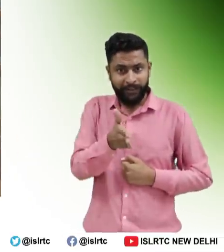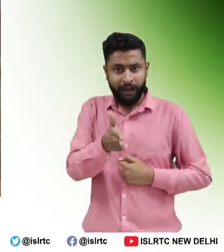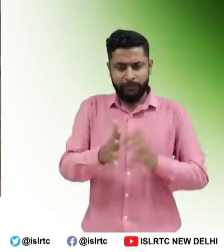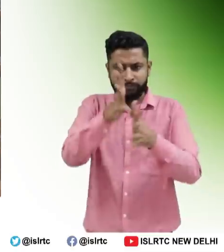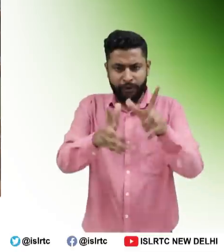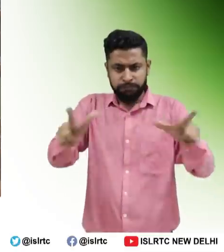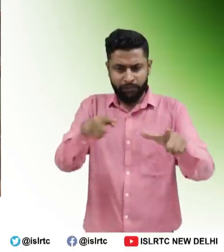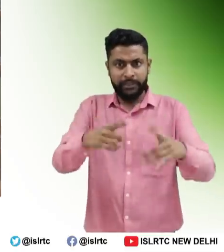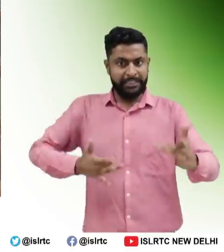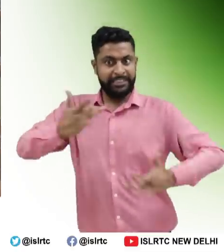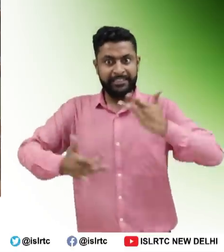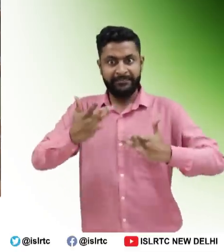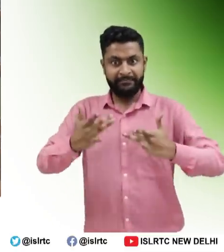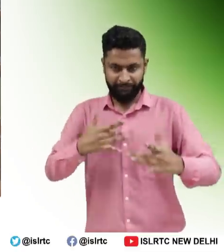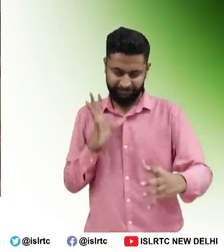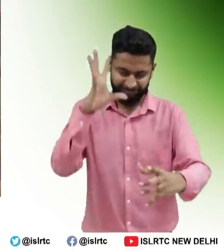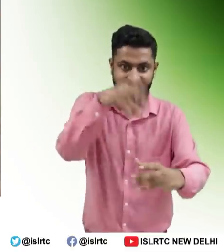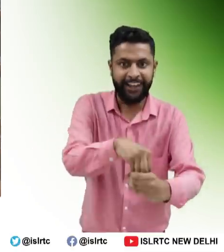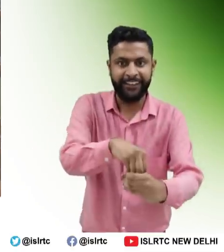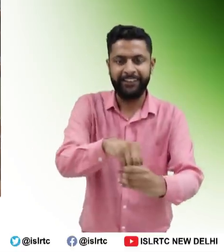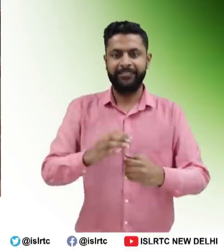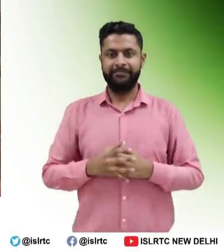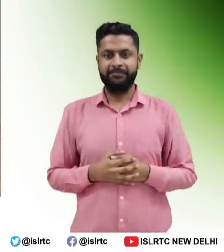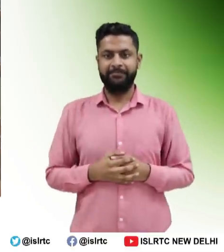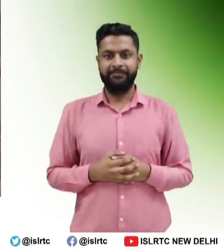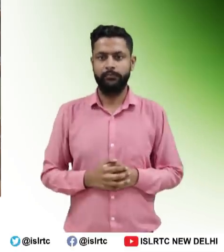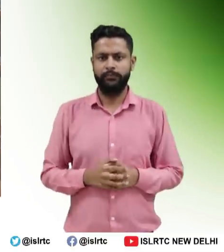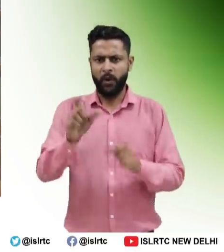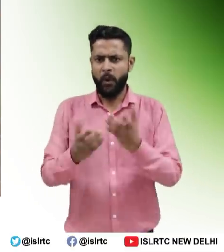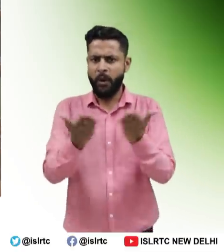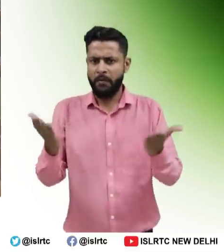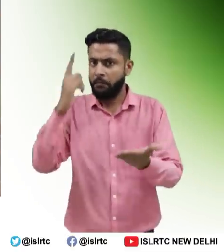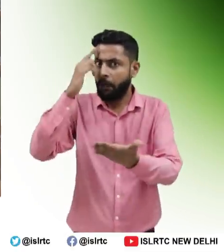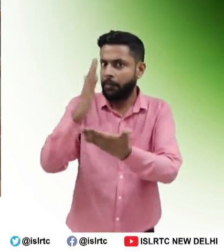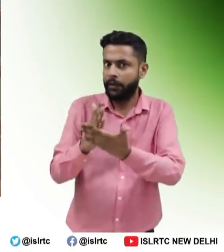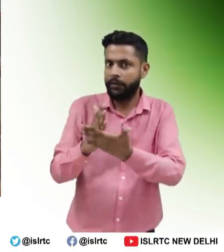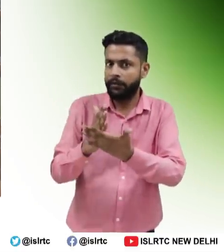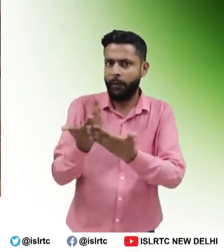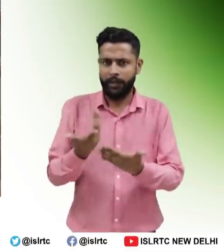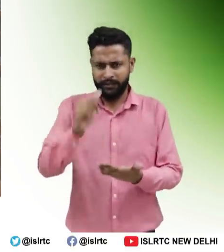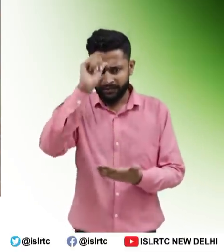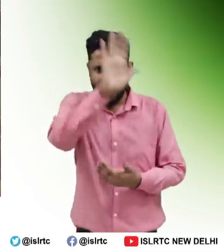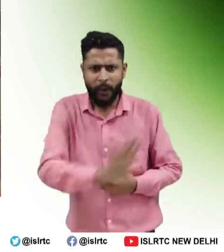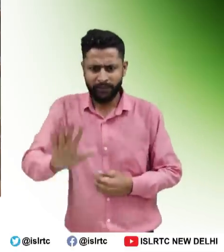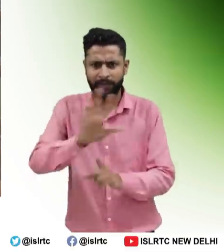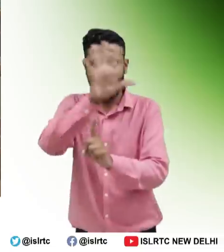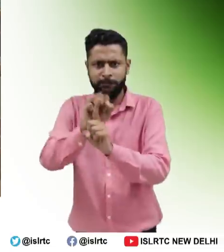लोकल लान के मार्गवर अग्रसर है मुझे ये जानकर प्रसंता हुई है कि इस वस